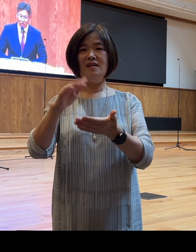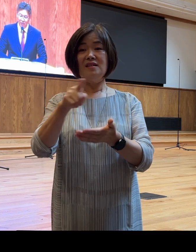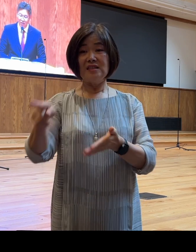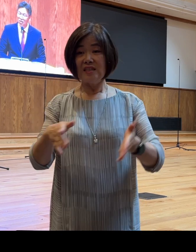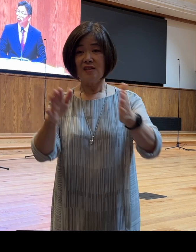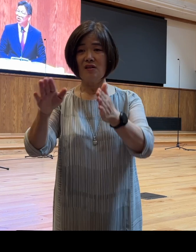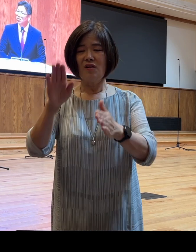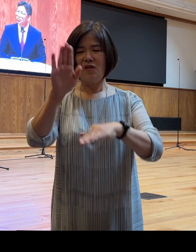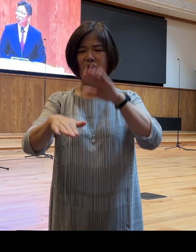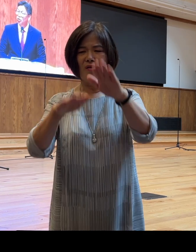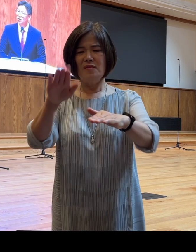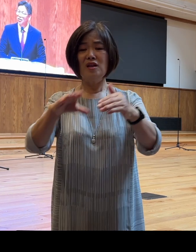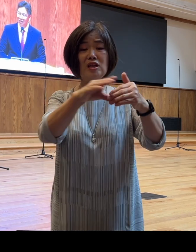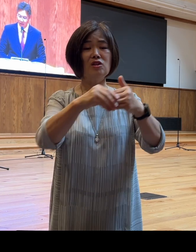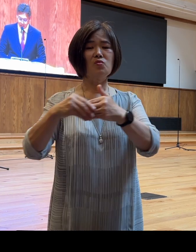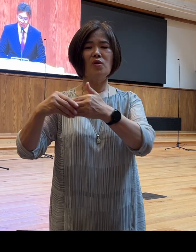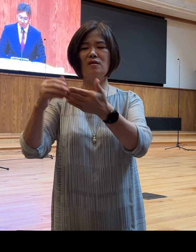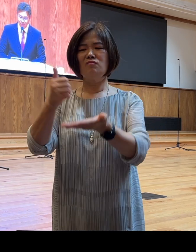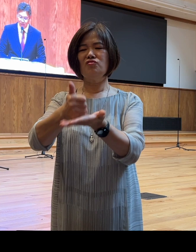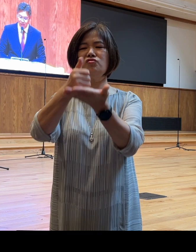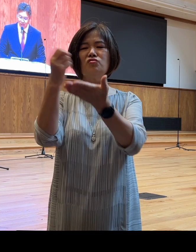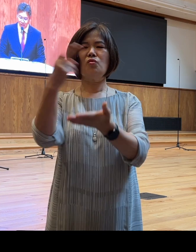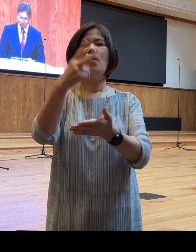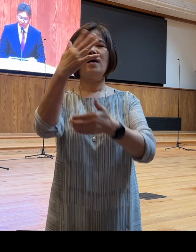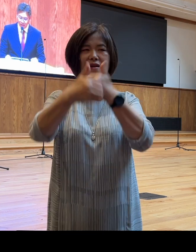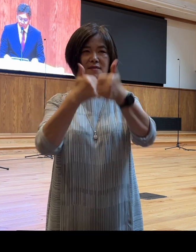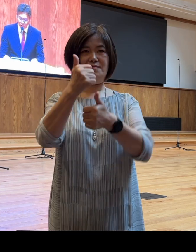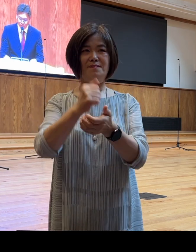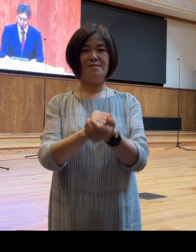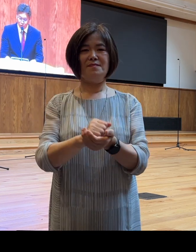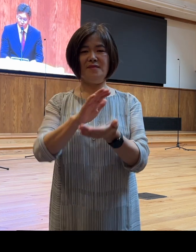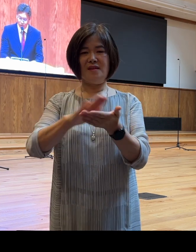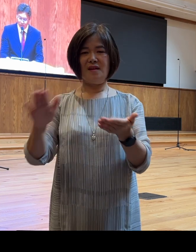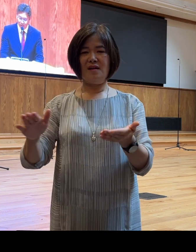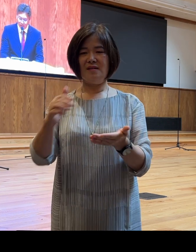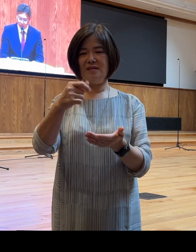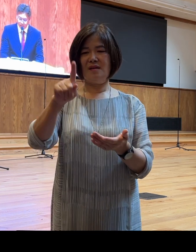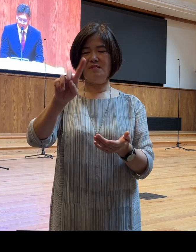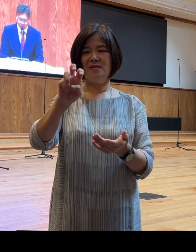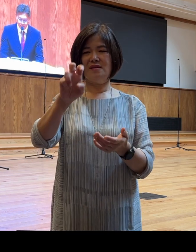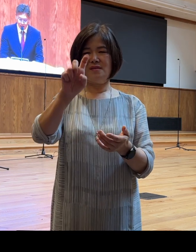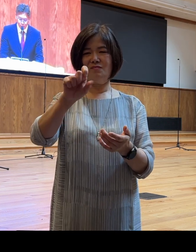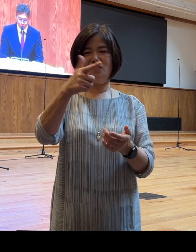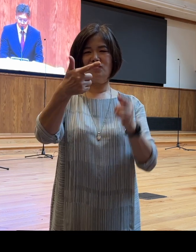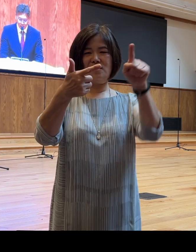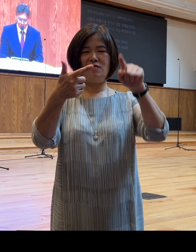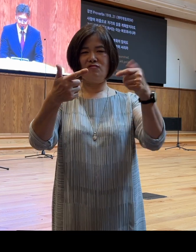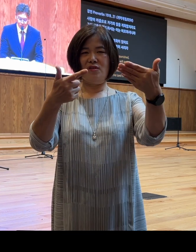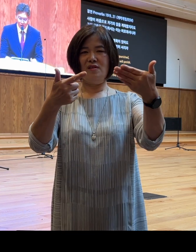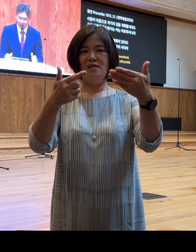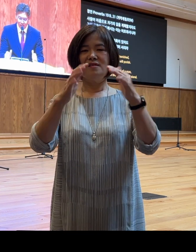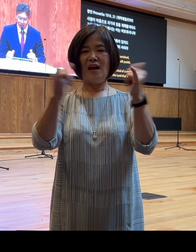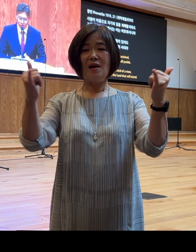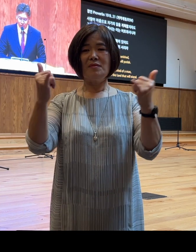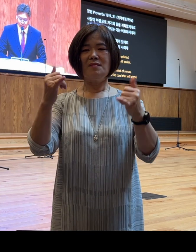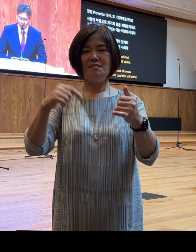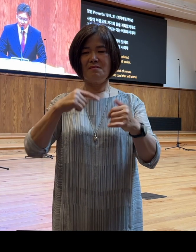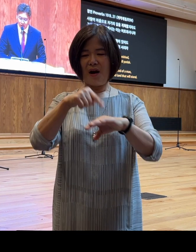인도하시는 분 또한 하나님이십니다 자문서 16장 9절은 사람이 마음으로 자기의 길을 계획할지라도 그의 걸음을